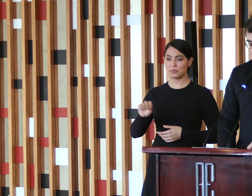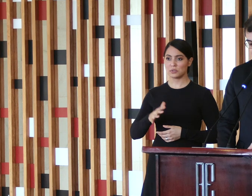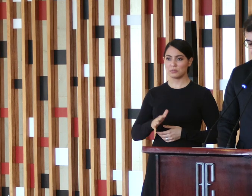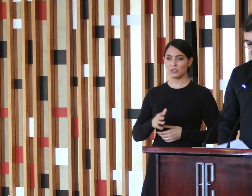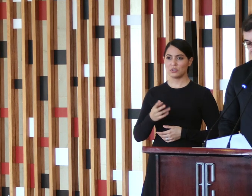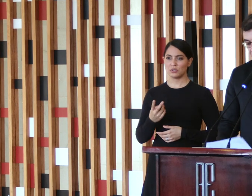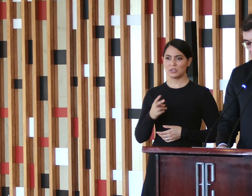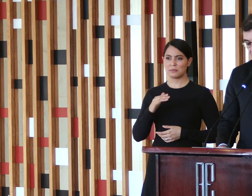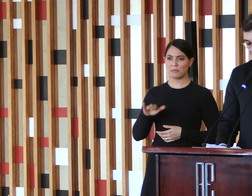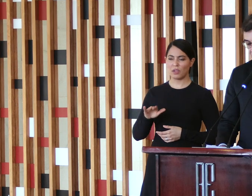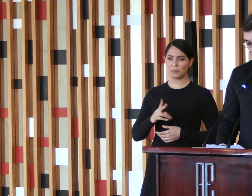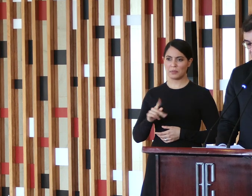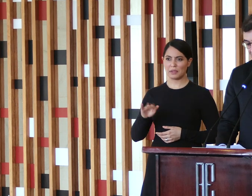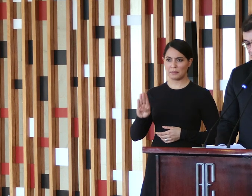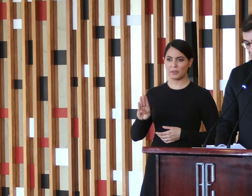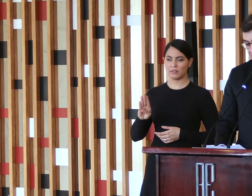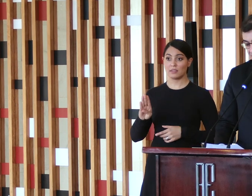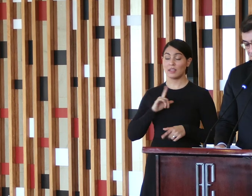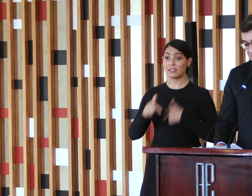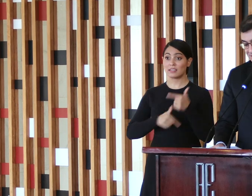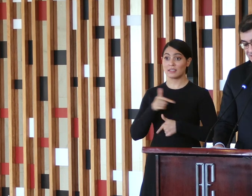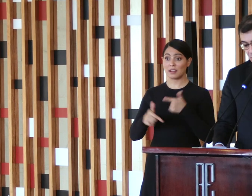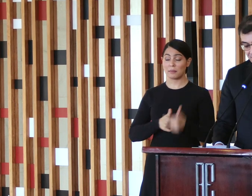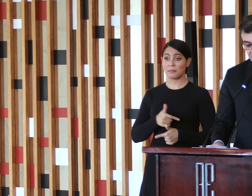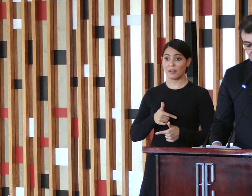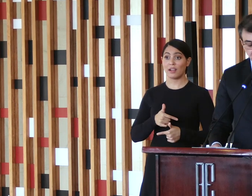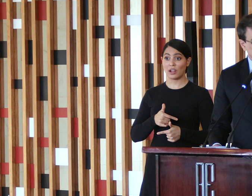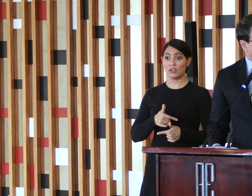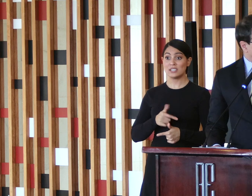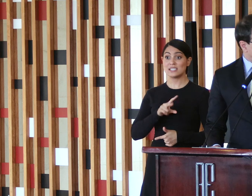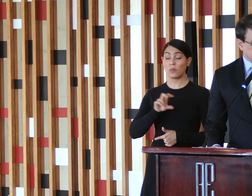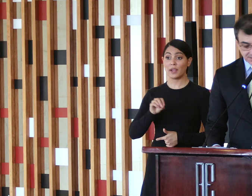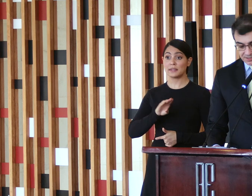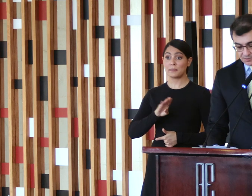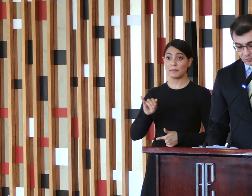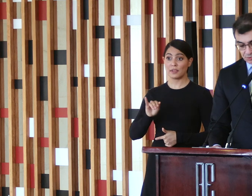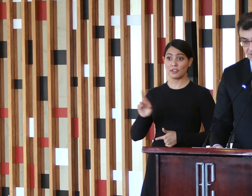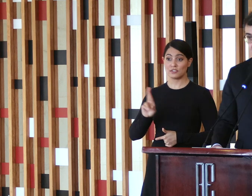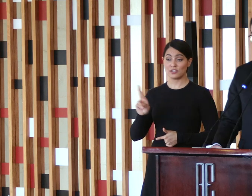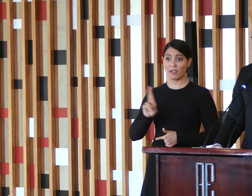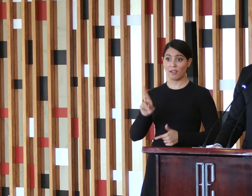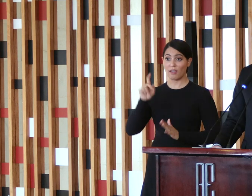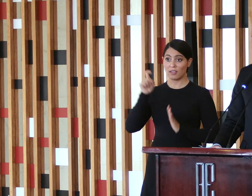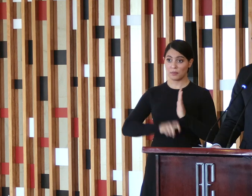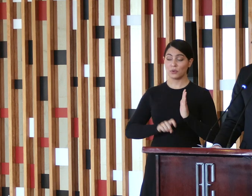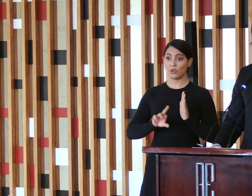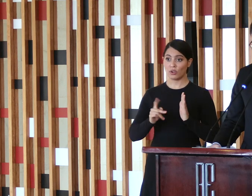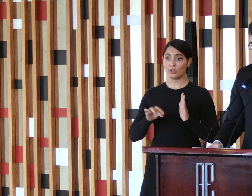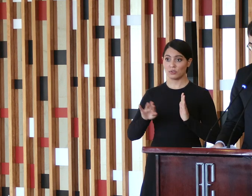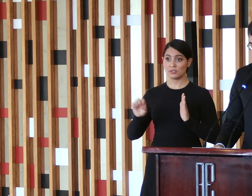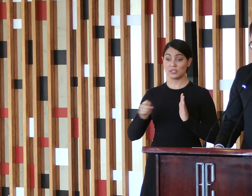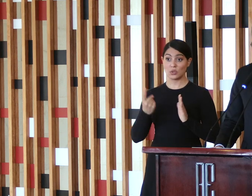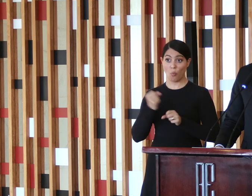gera cerca de 3 milhões de empregos diretos e indiretos e mais de 50 bilhões de reais em tributos e royalties ao